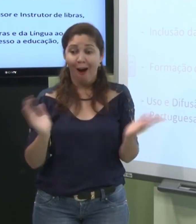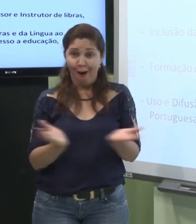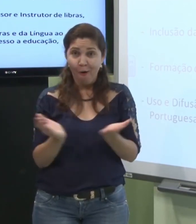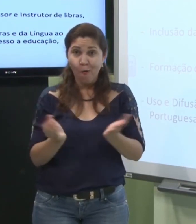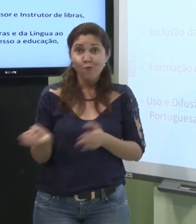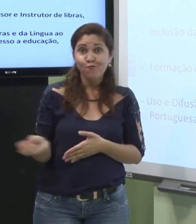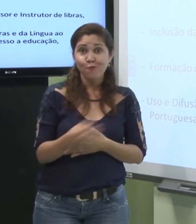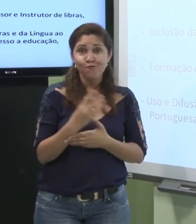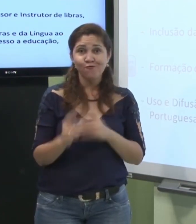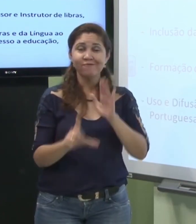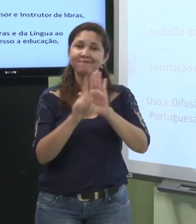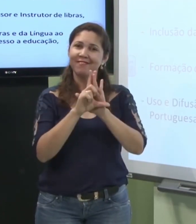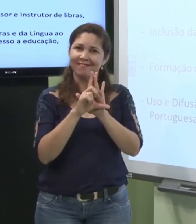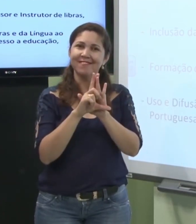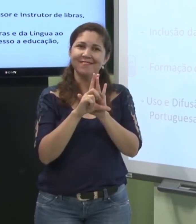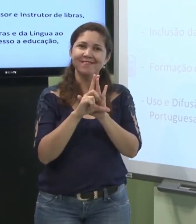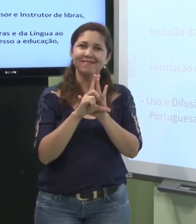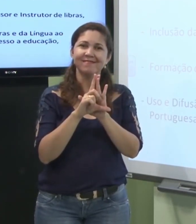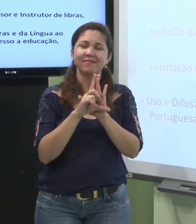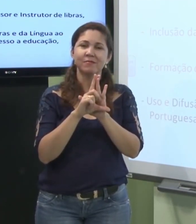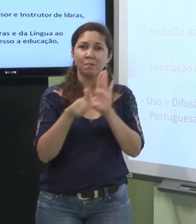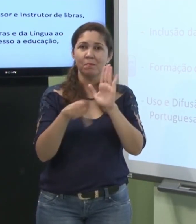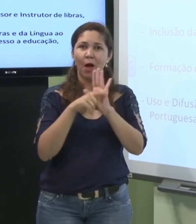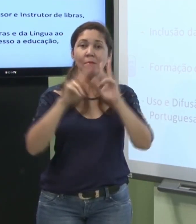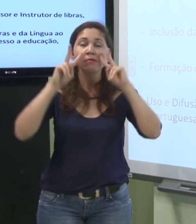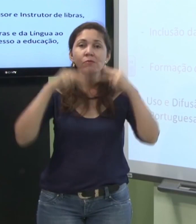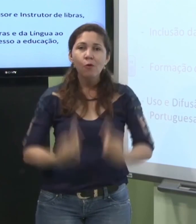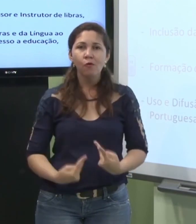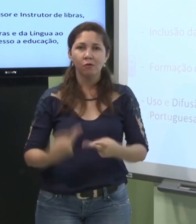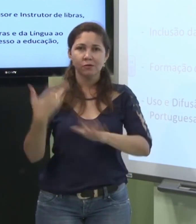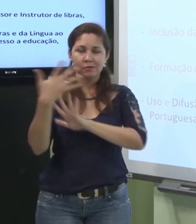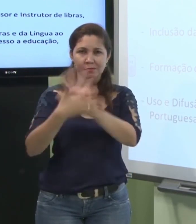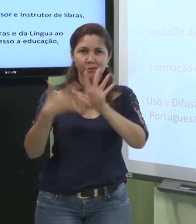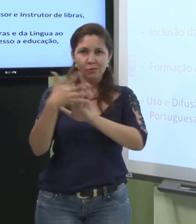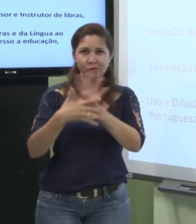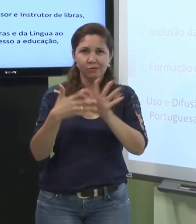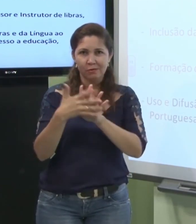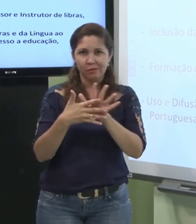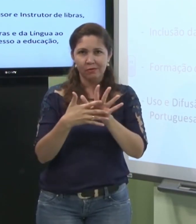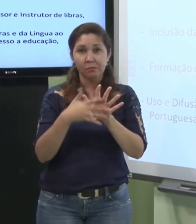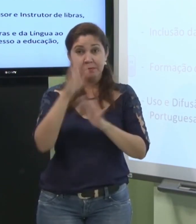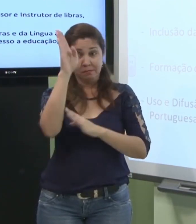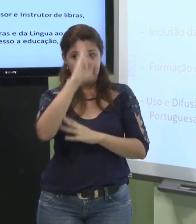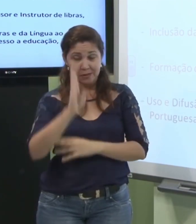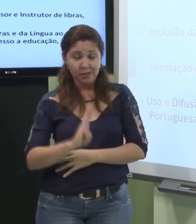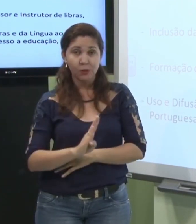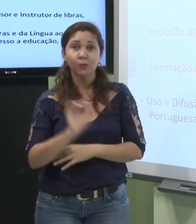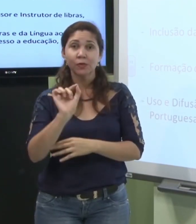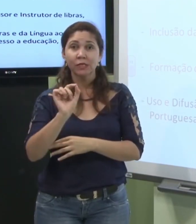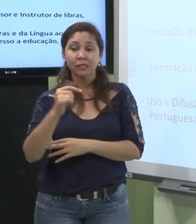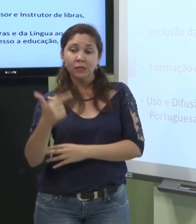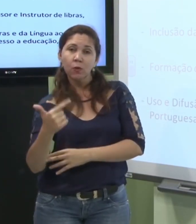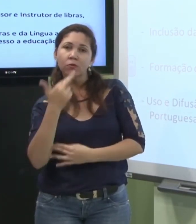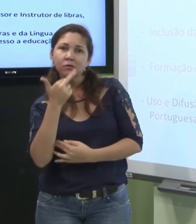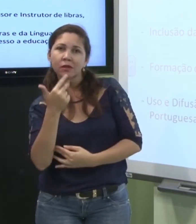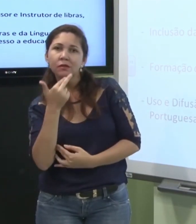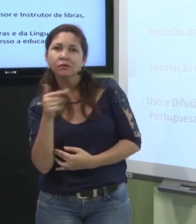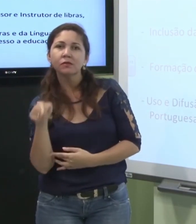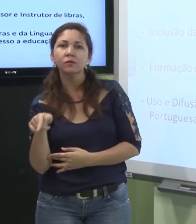agora com a lei com reconhecimento da língua de sinais no Brasil então a língua de sinais se